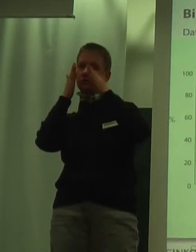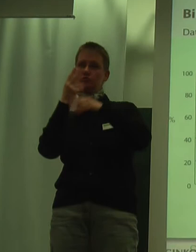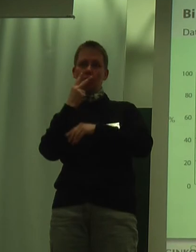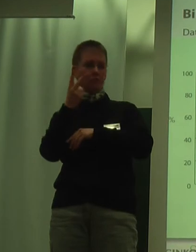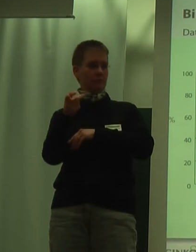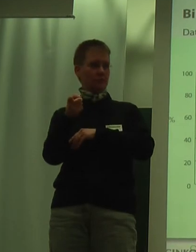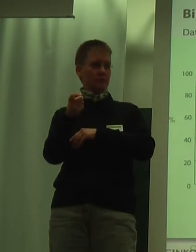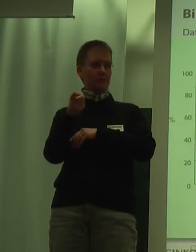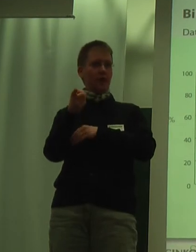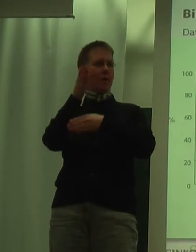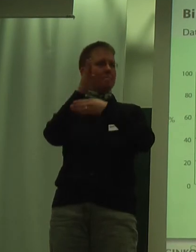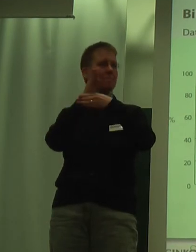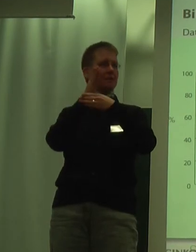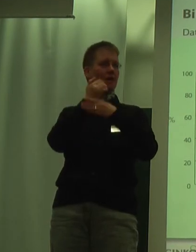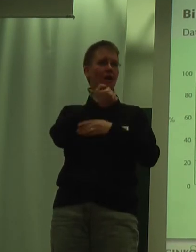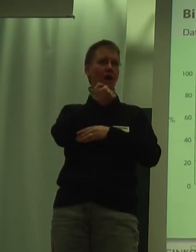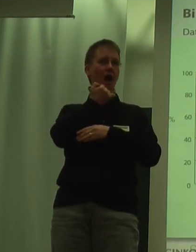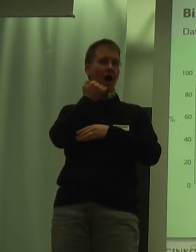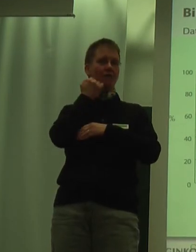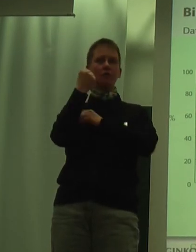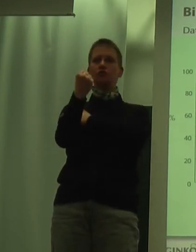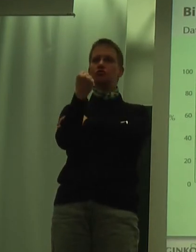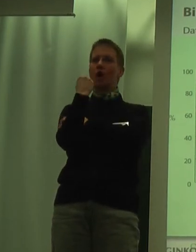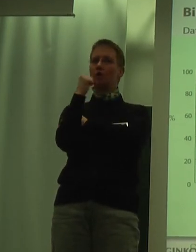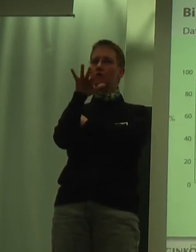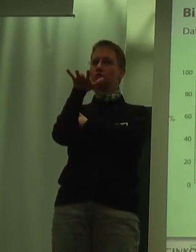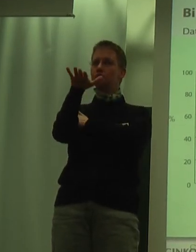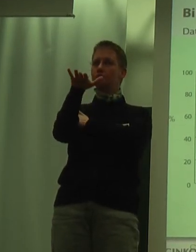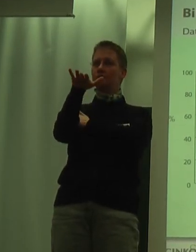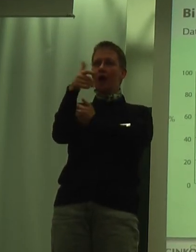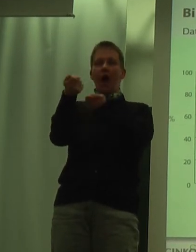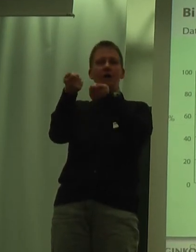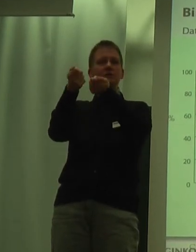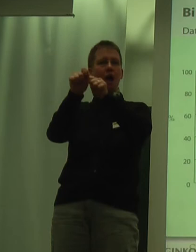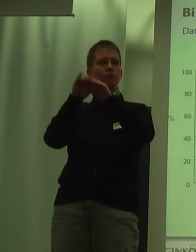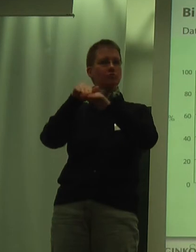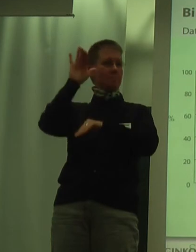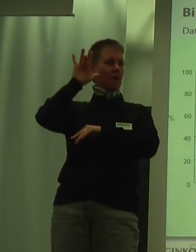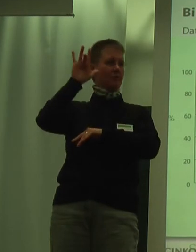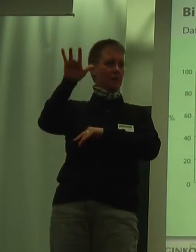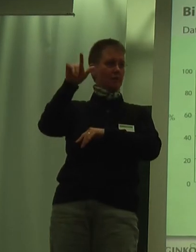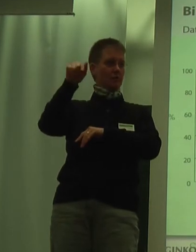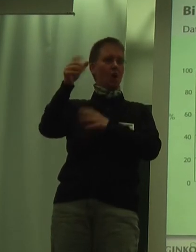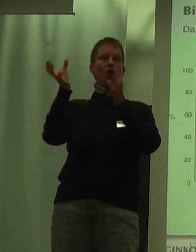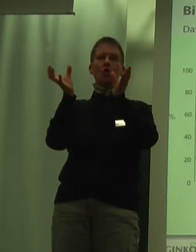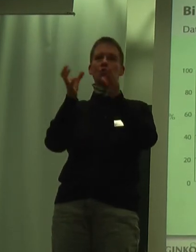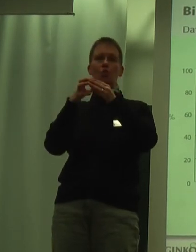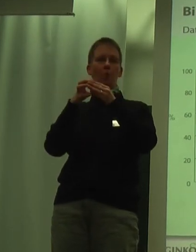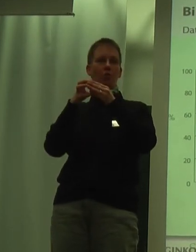Sie, die mittlere Reife ist stärker vertreten, dieser Abschluss ist stärker vertreten in der Gruppe der GIKO